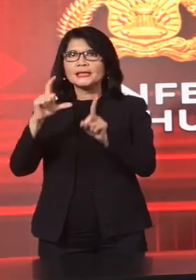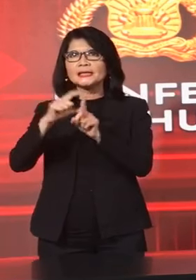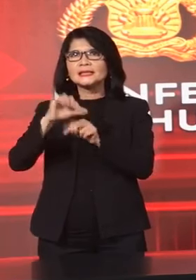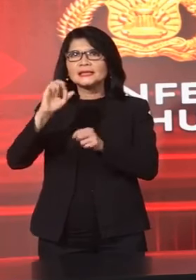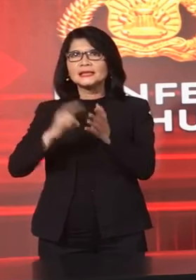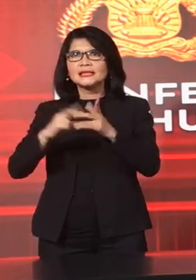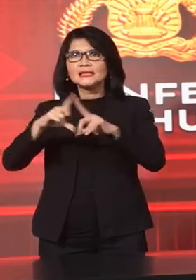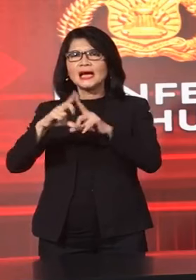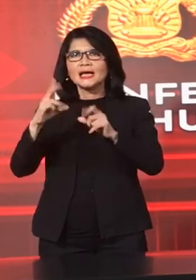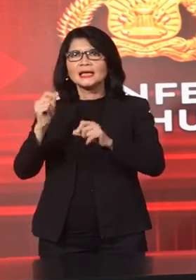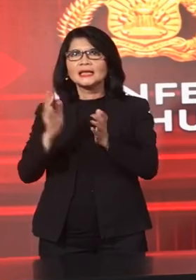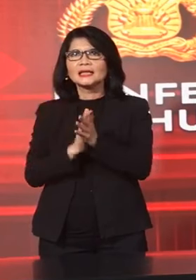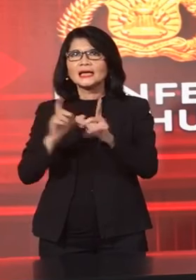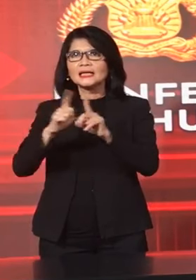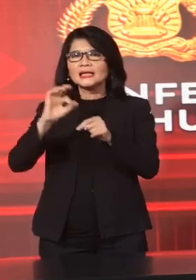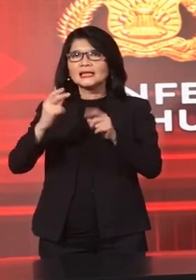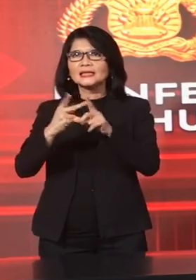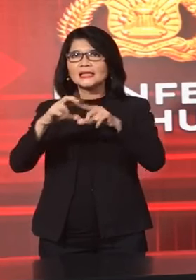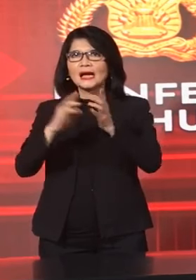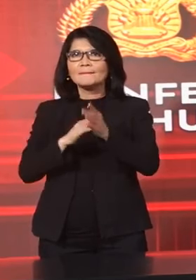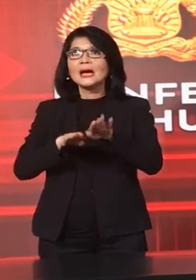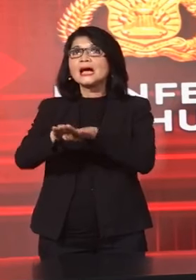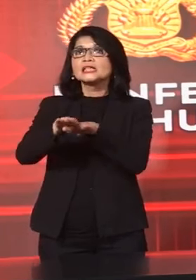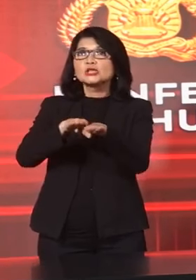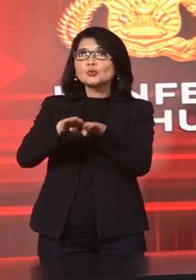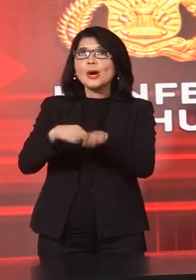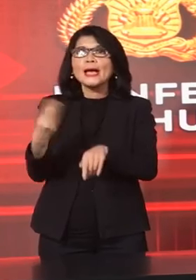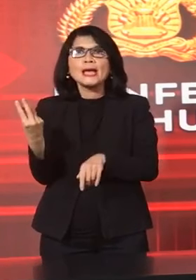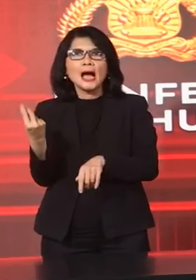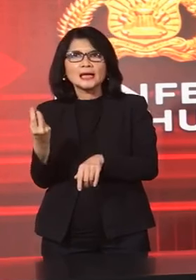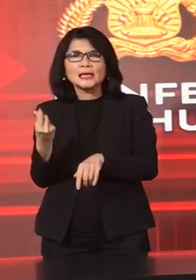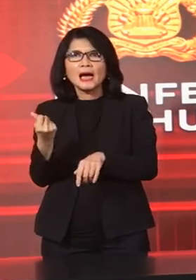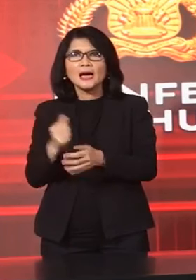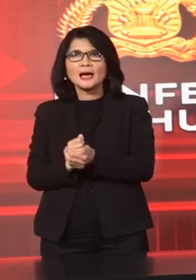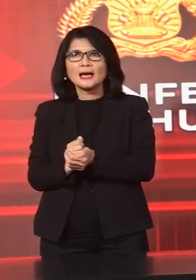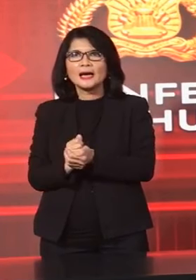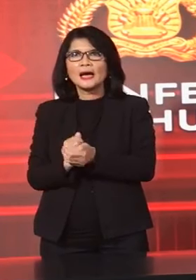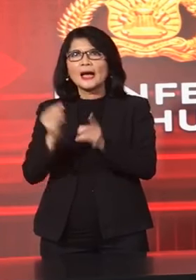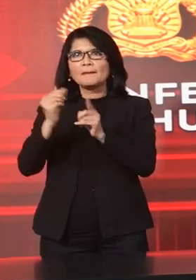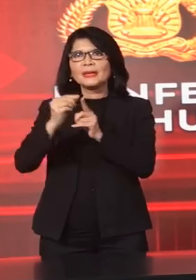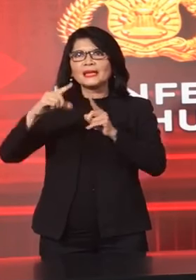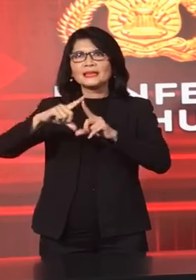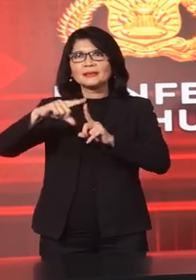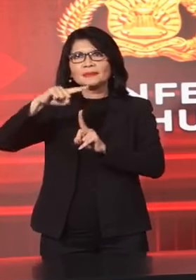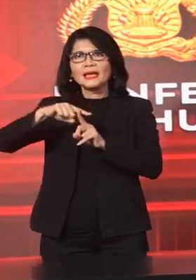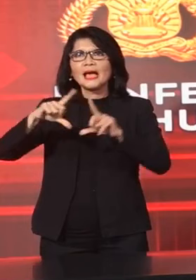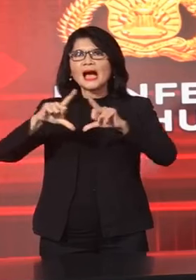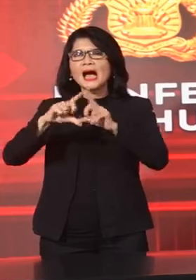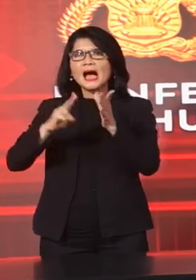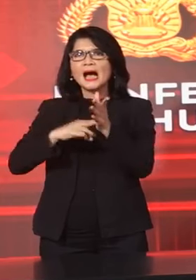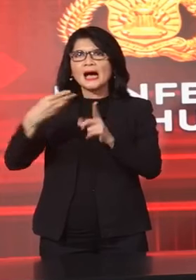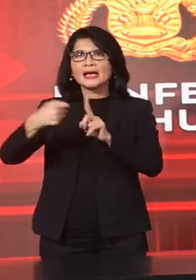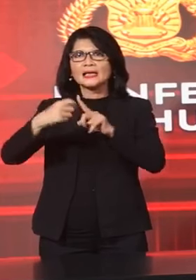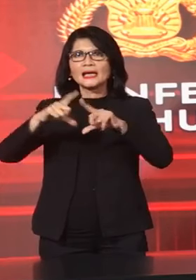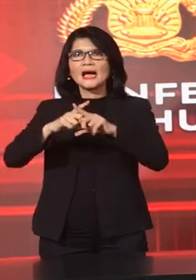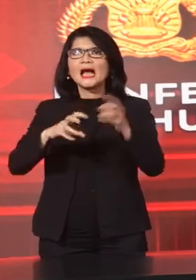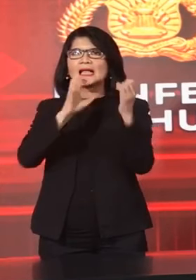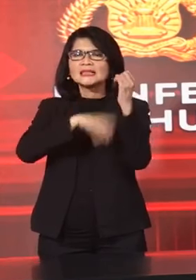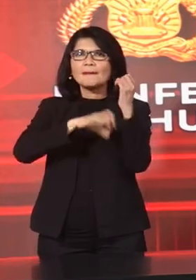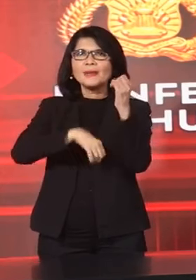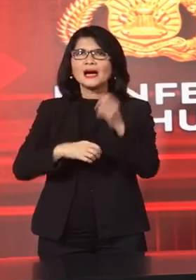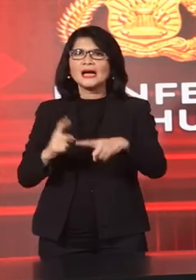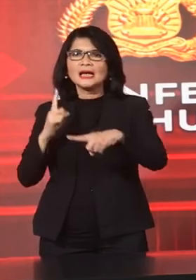Tersebut Sesuai Harga PT Aneka Tambang Ditambah